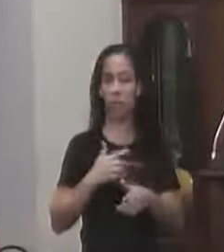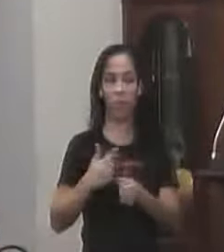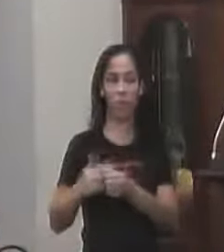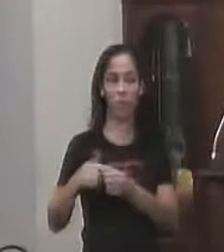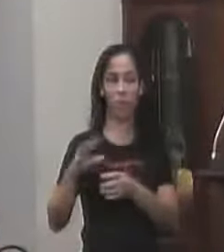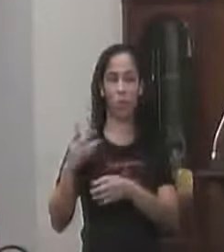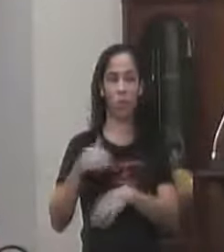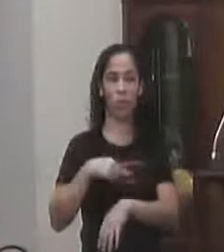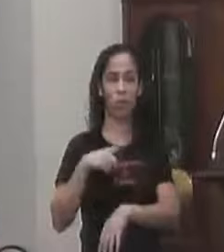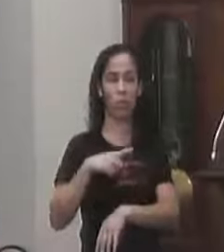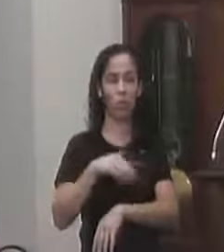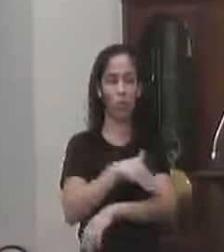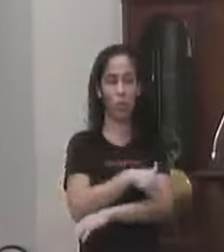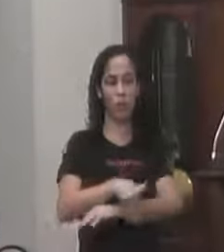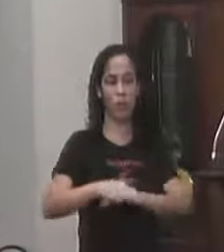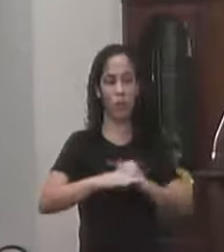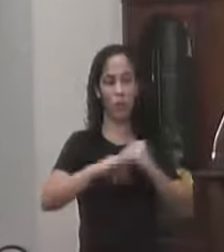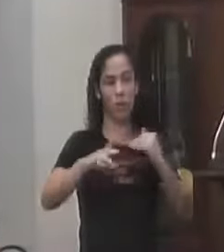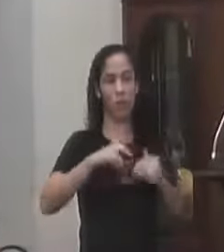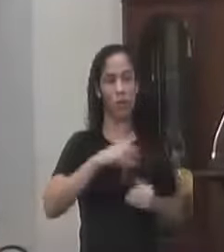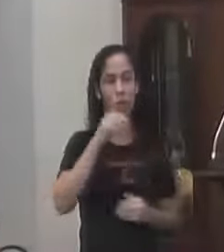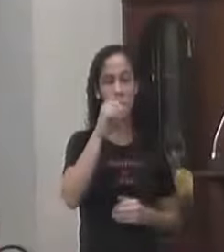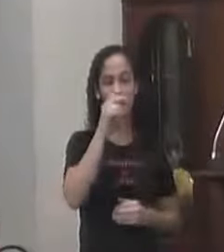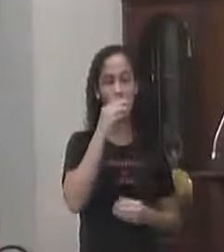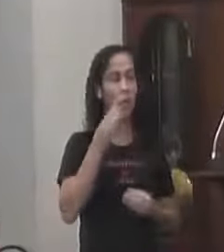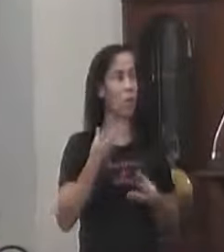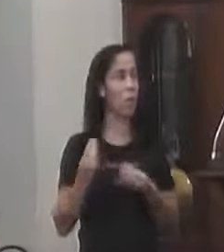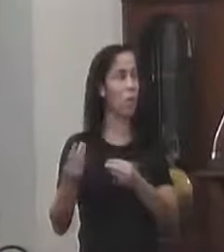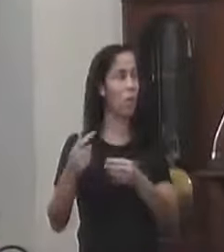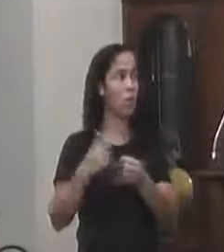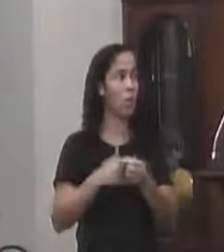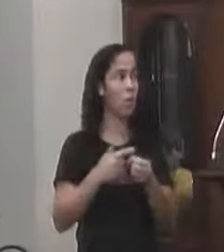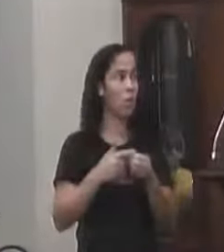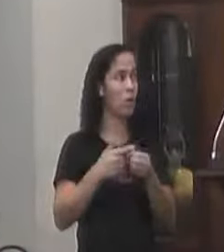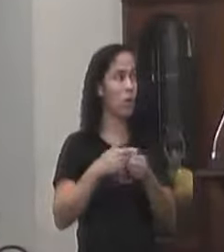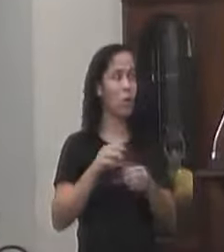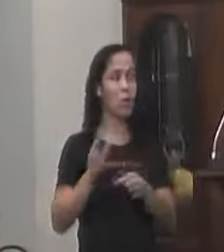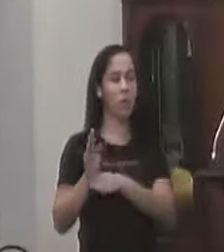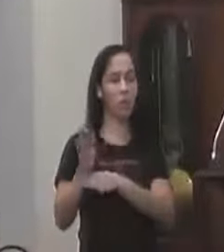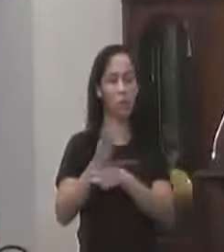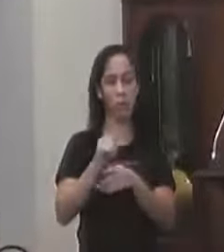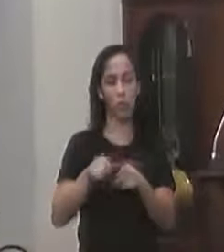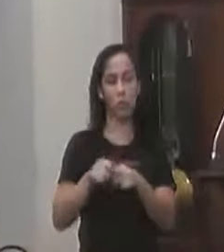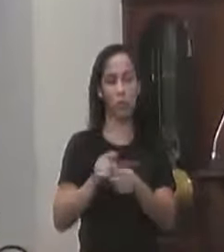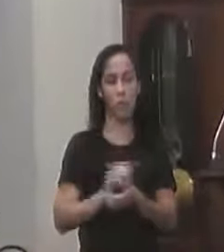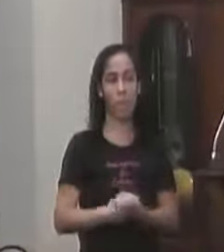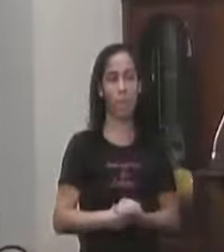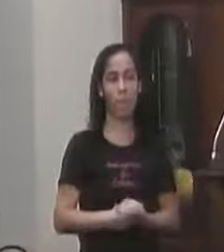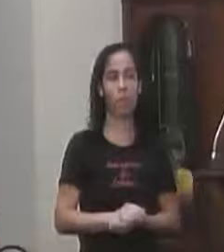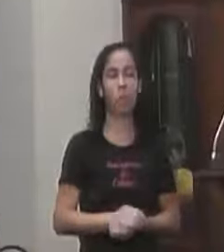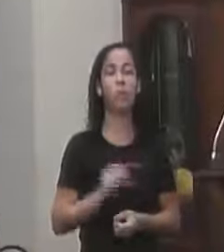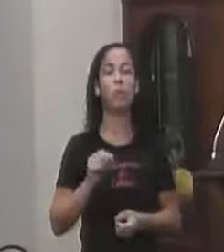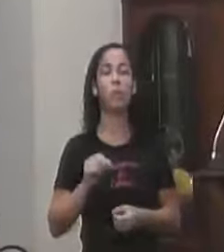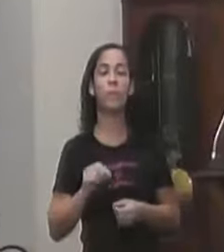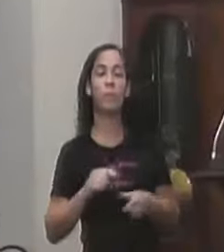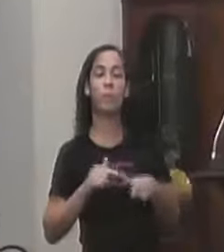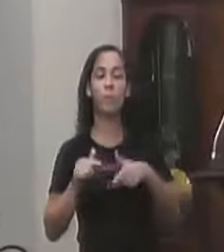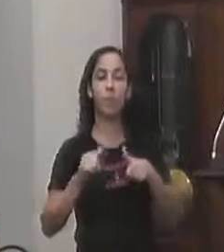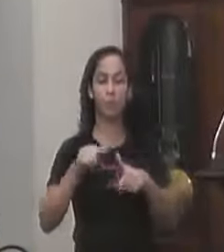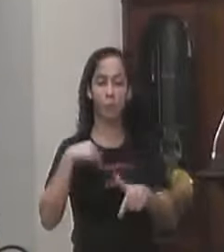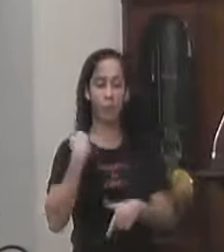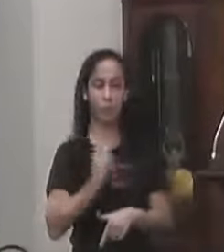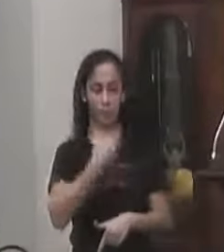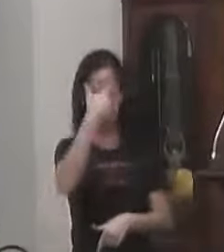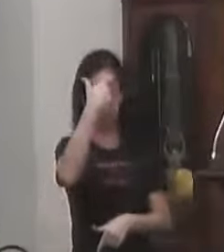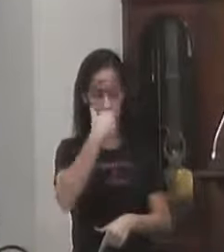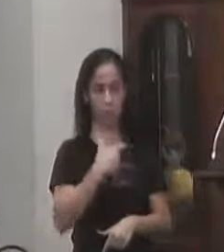Hoje tem água E outros bairros E beneficiados Isso É uma ação Nossa Uma